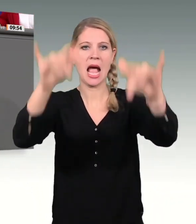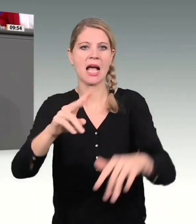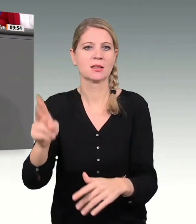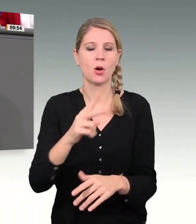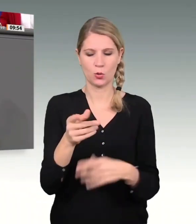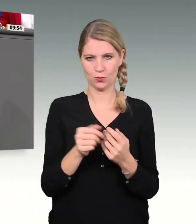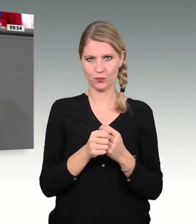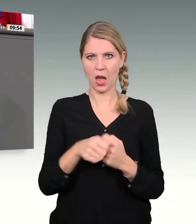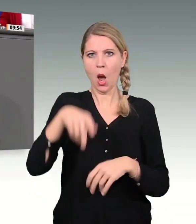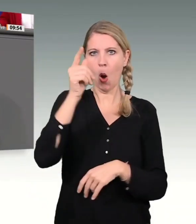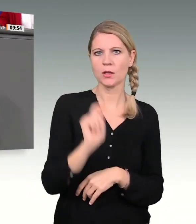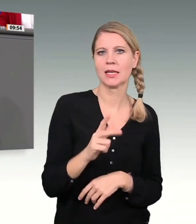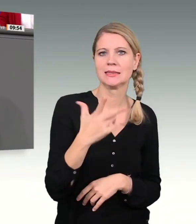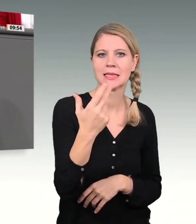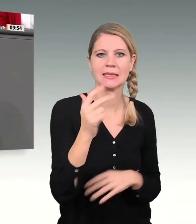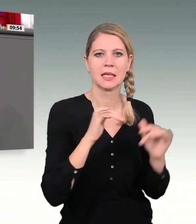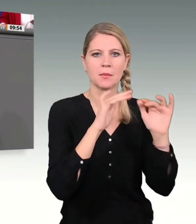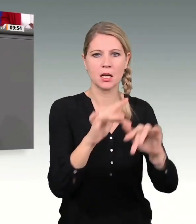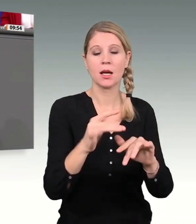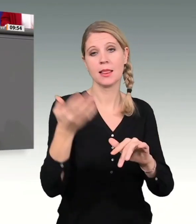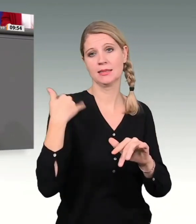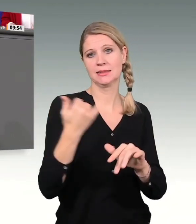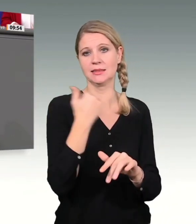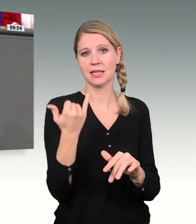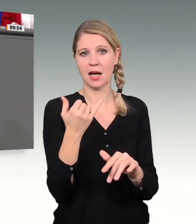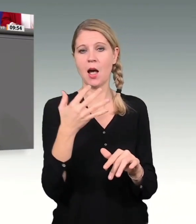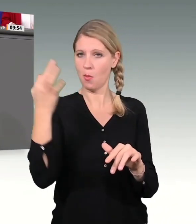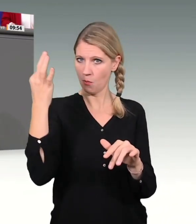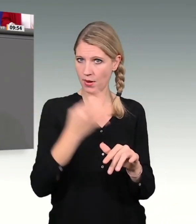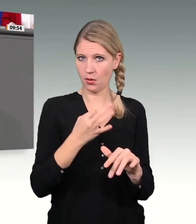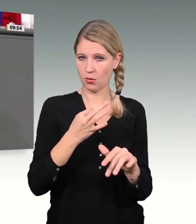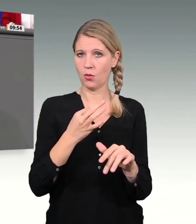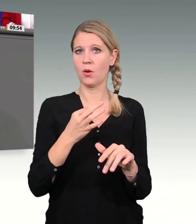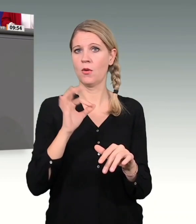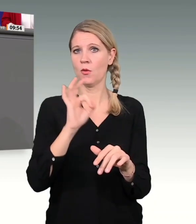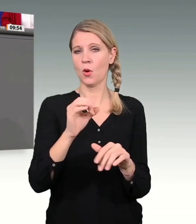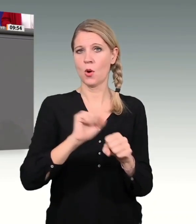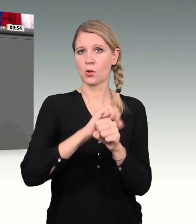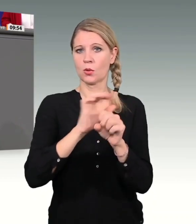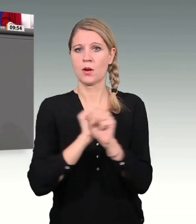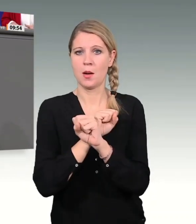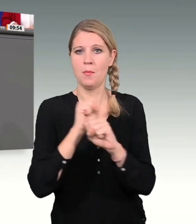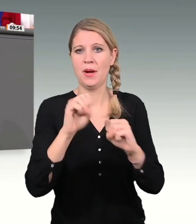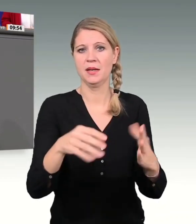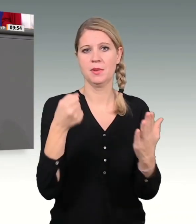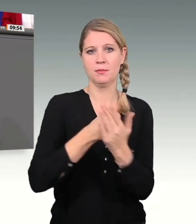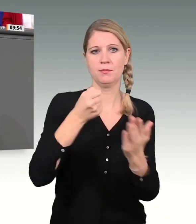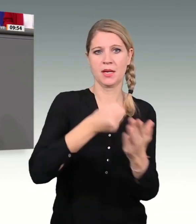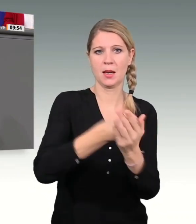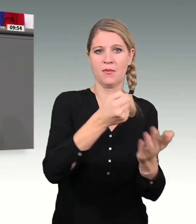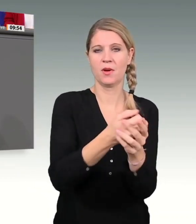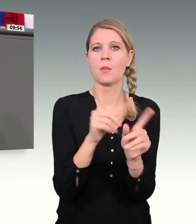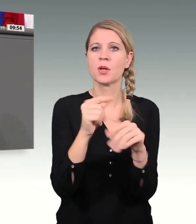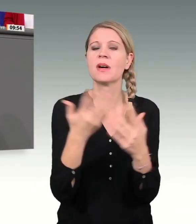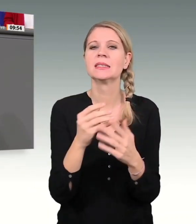vergangenen Jahr zur Bekämpfung der Corona-Pandemie tatsächlich in Anspruch genommen. Immerhin 87 Milliarden Euro wurden